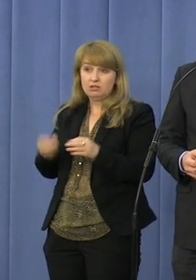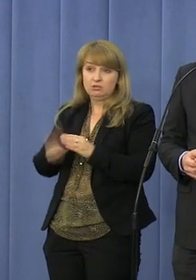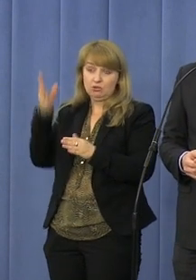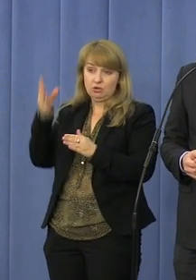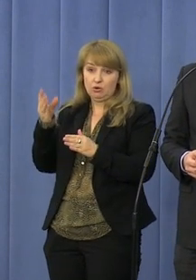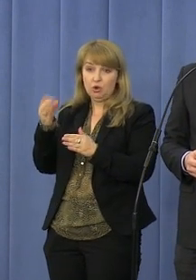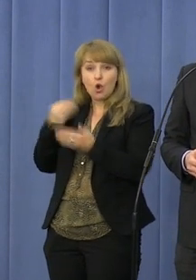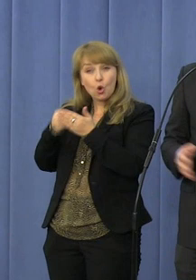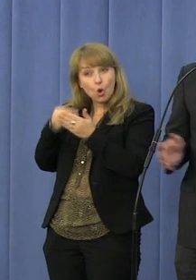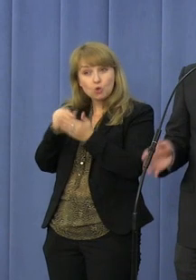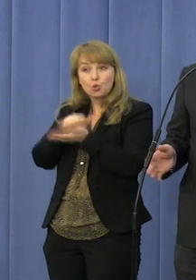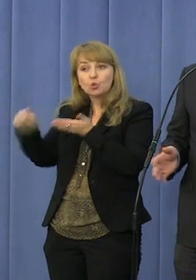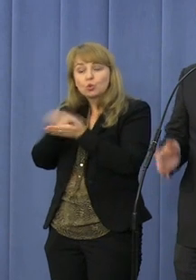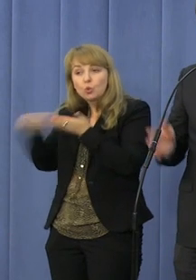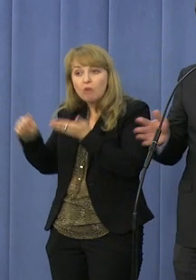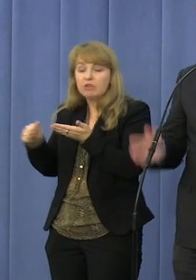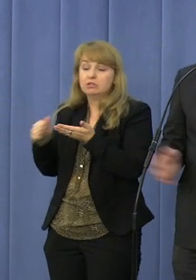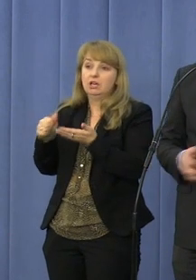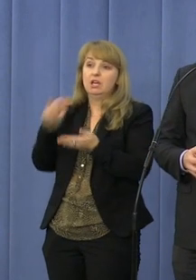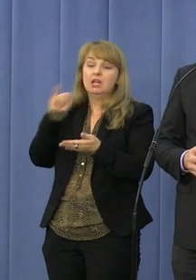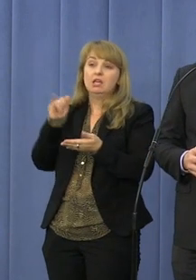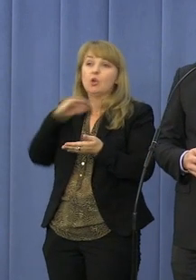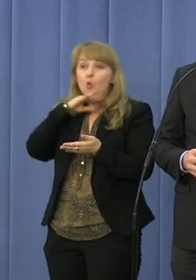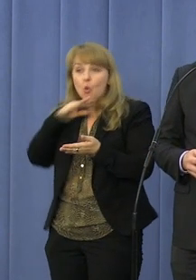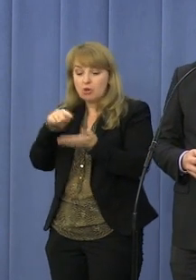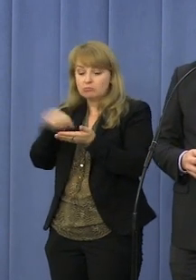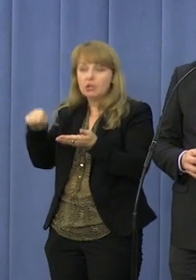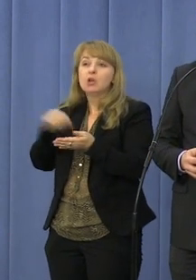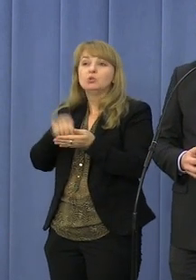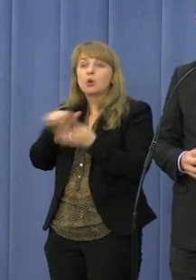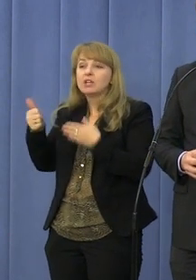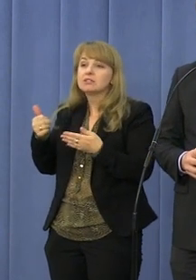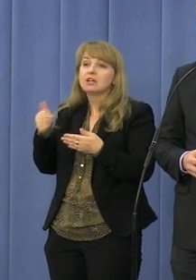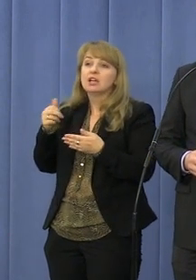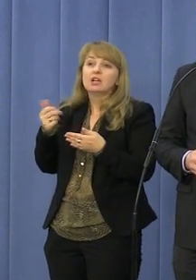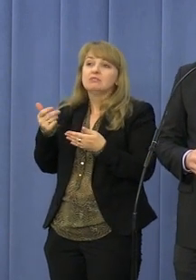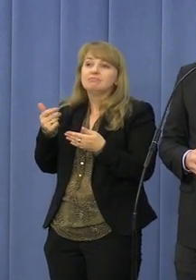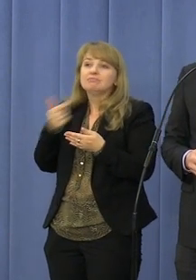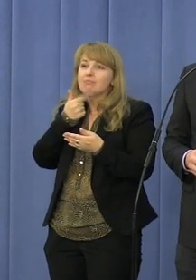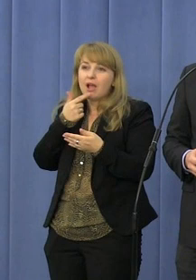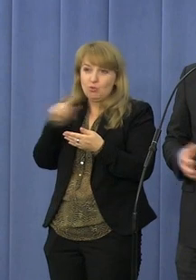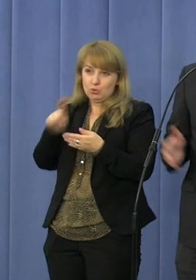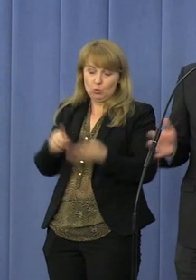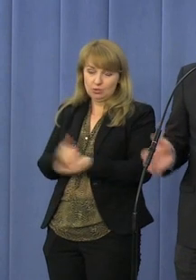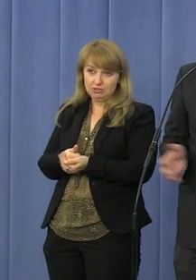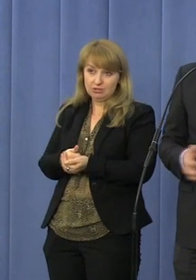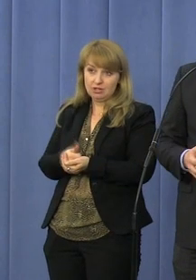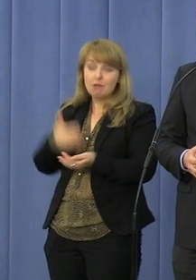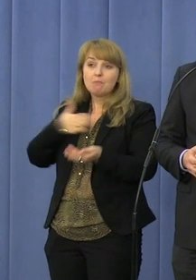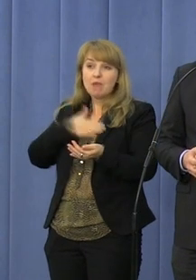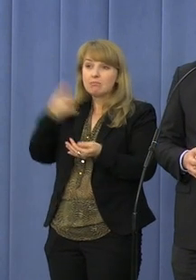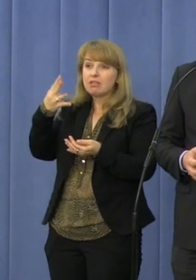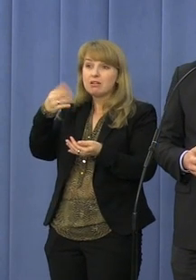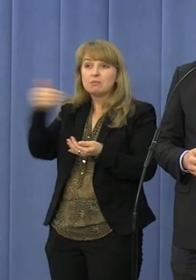niewielkim nakładzie z kolorową okładką, grafiką to jest rząd wielkości kilku złotych. Mamy 4